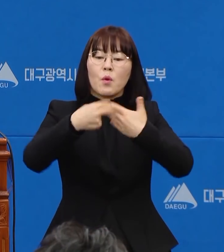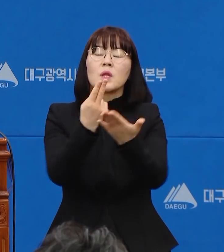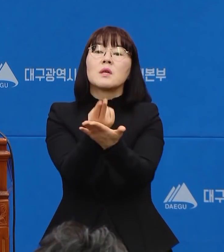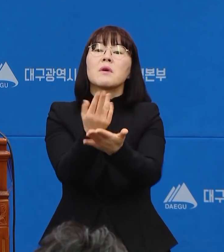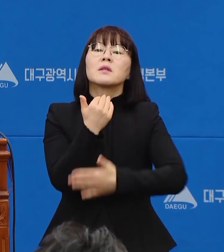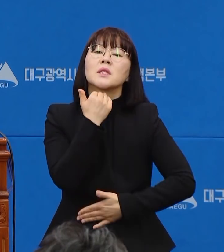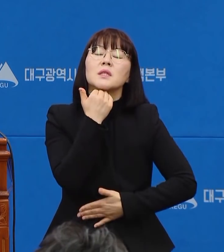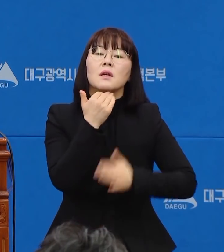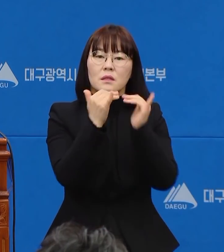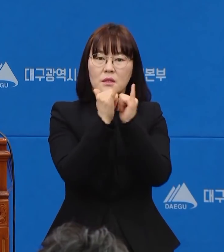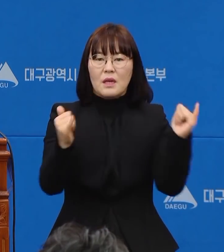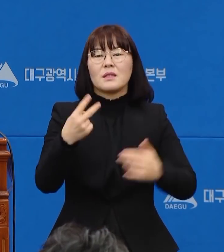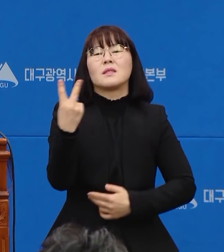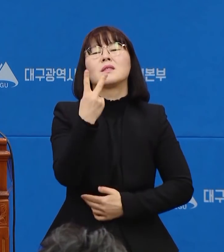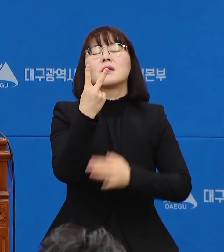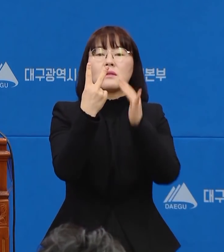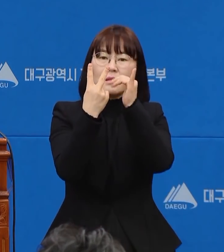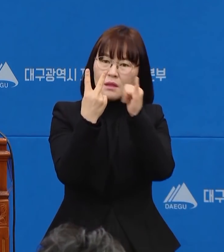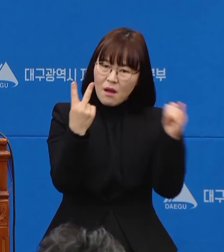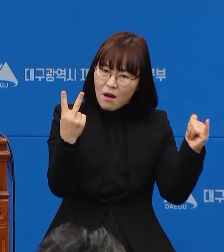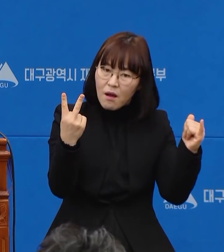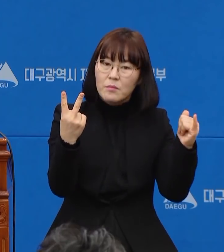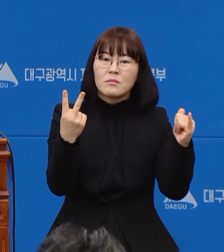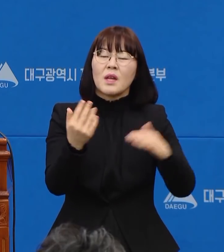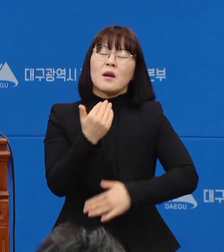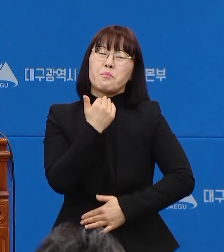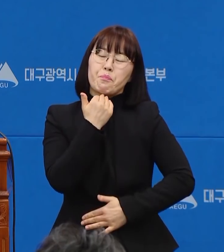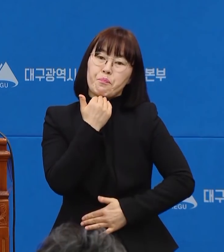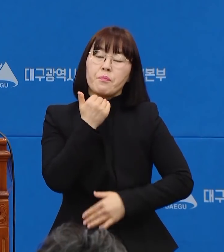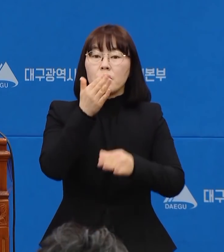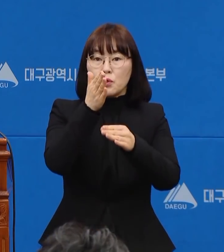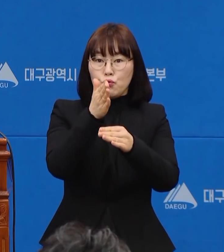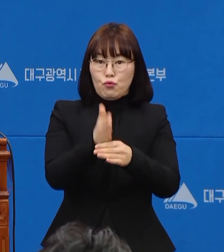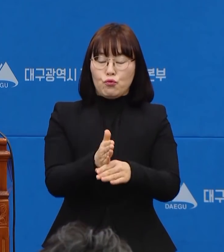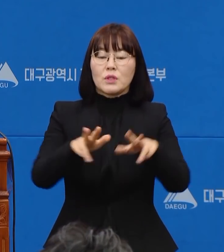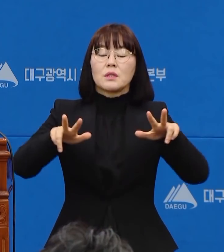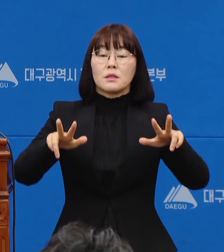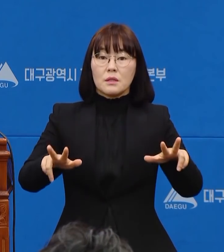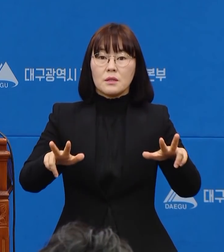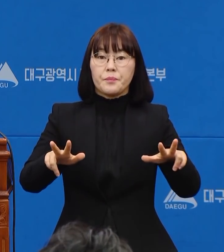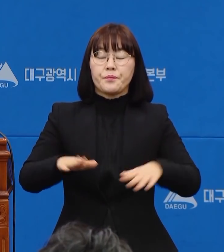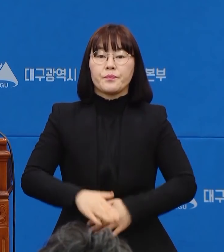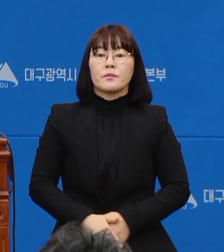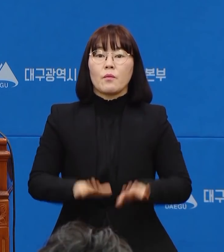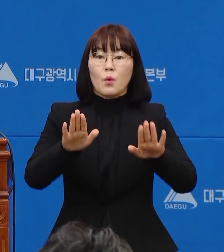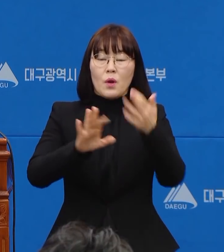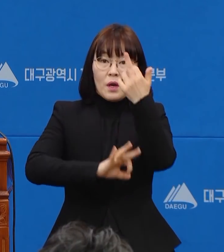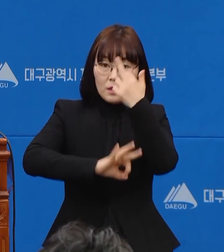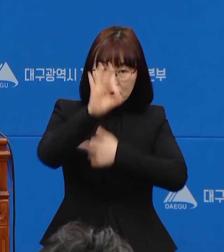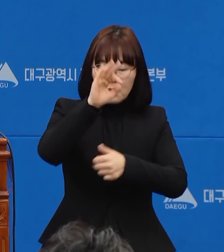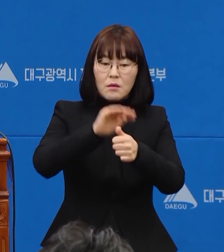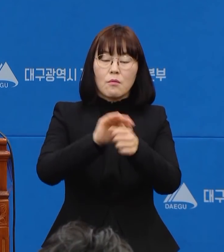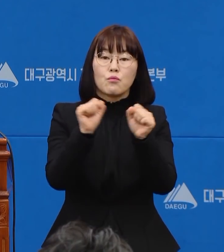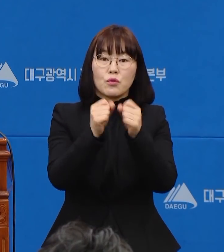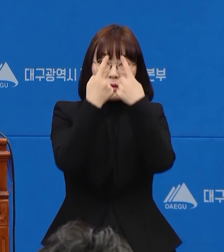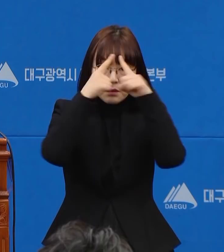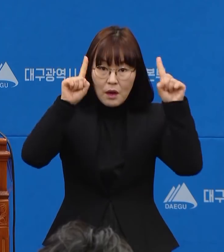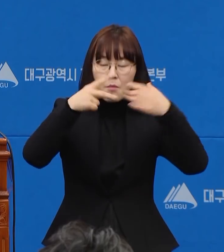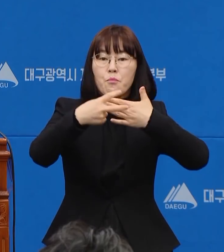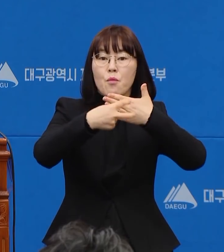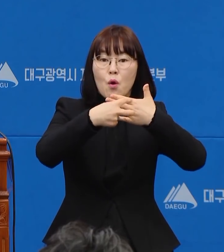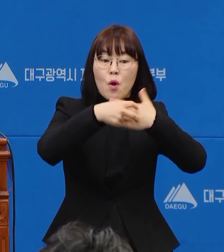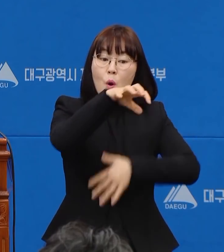환자가 여전히 2천여 명에 넘는 상황입니다. 이런 와중에 오늘 아침 경북대학교에서